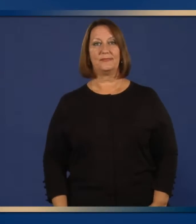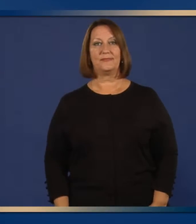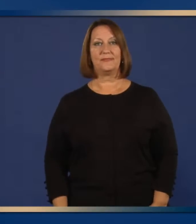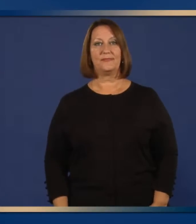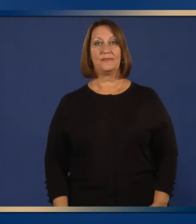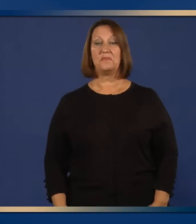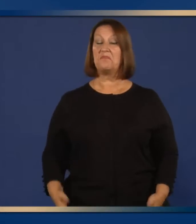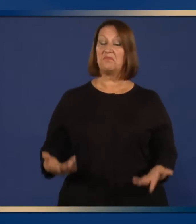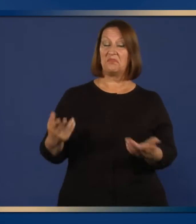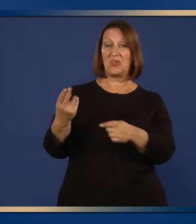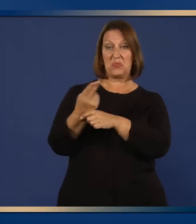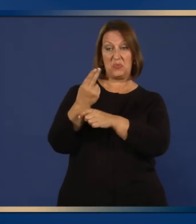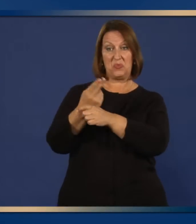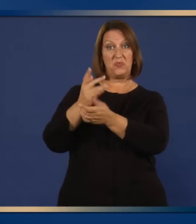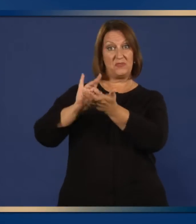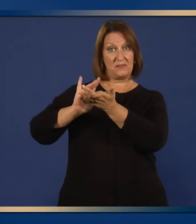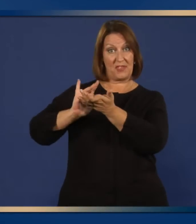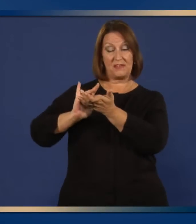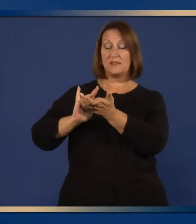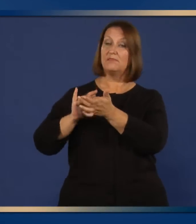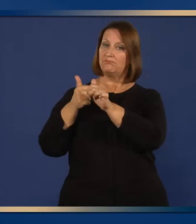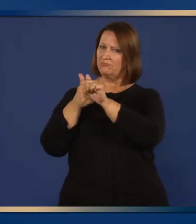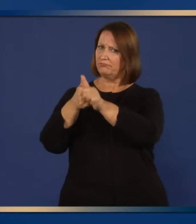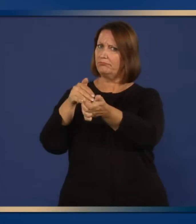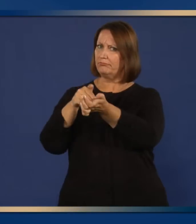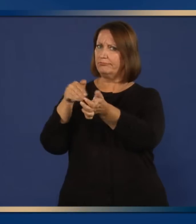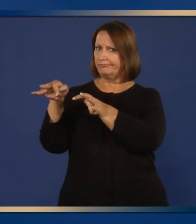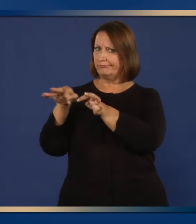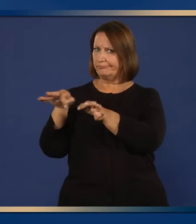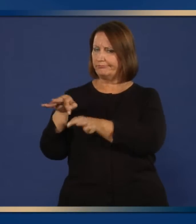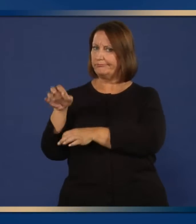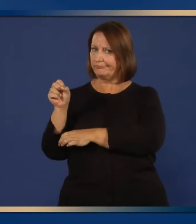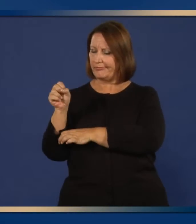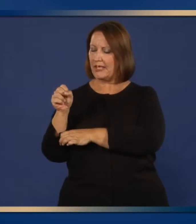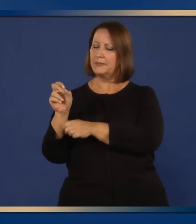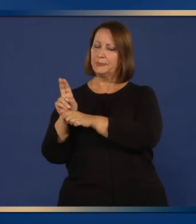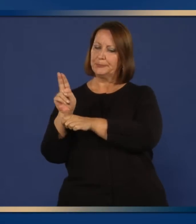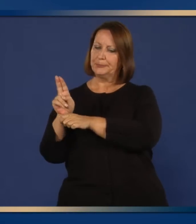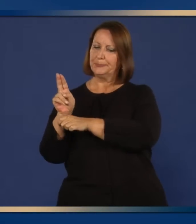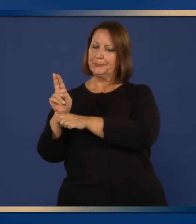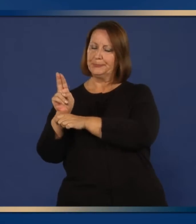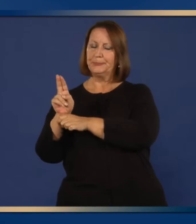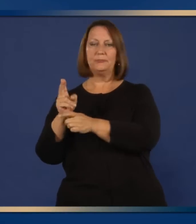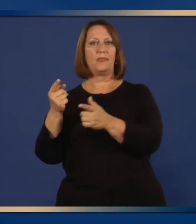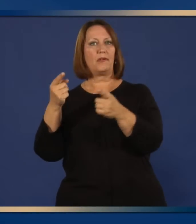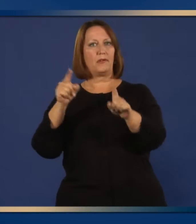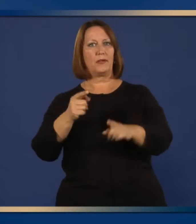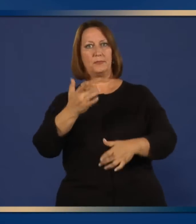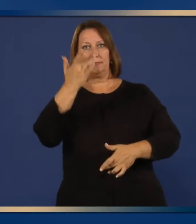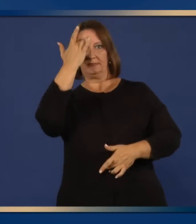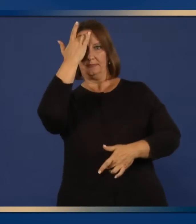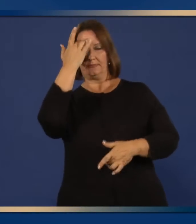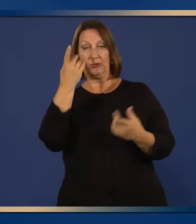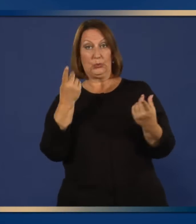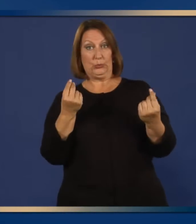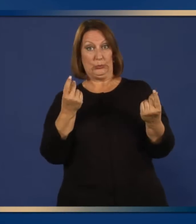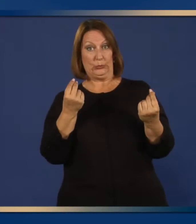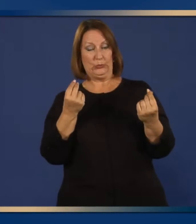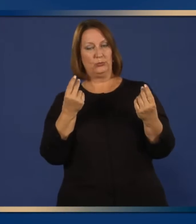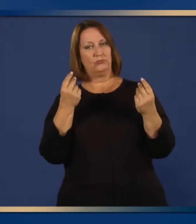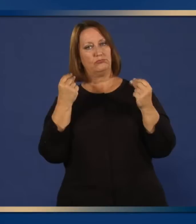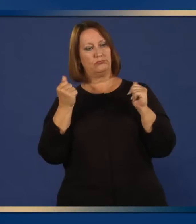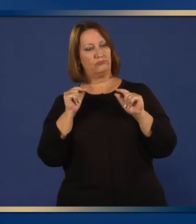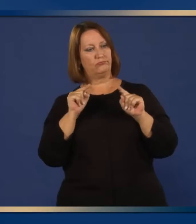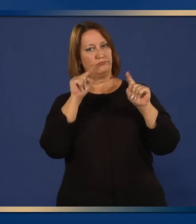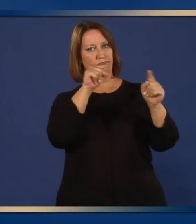Si está tomando Zanamivir, como se indica, y se comienza a sentirse enfermo, busque atención médica